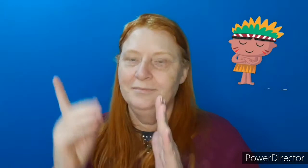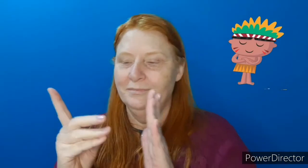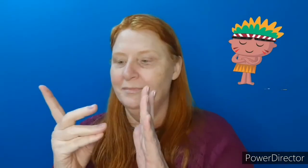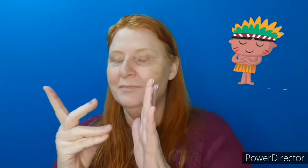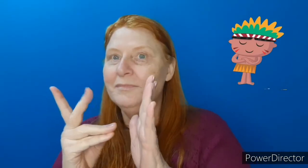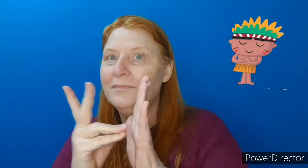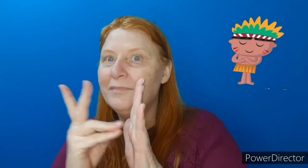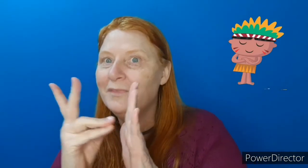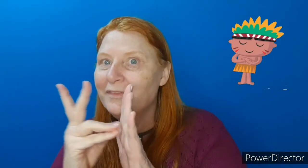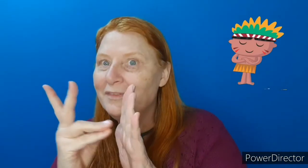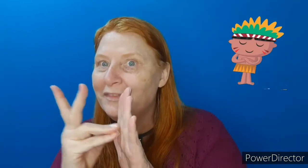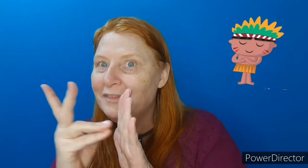Também pode ser assim.